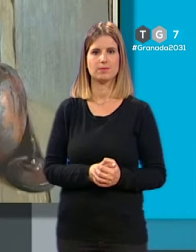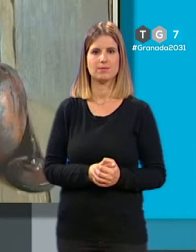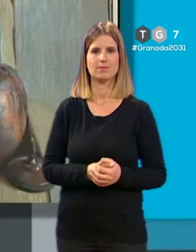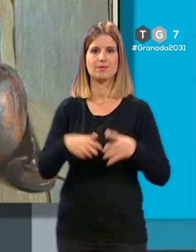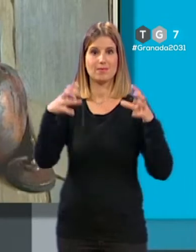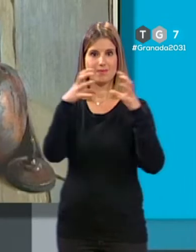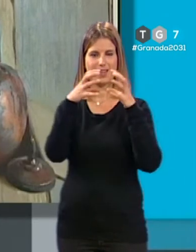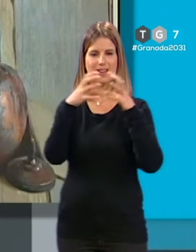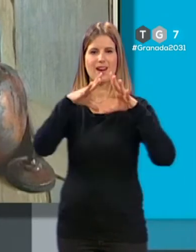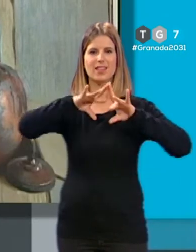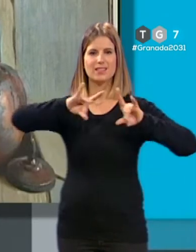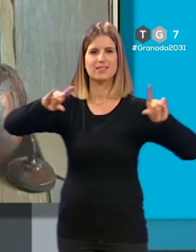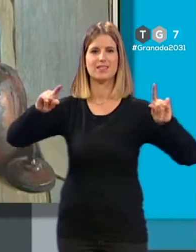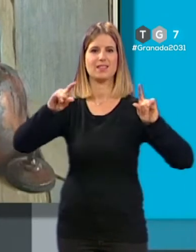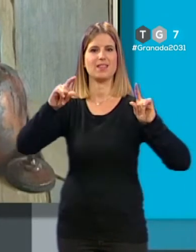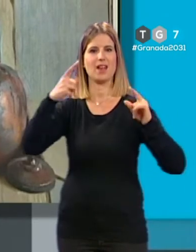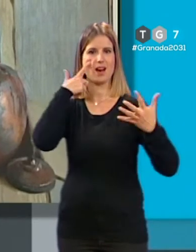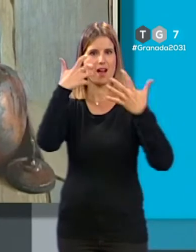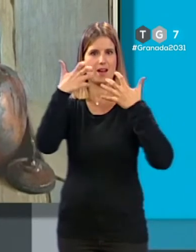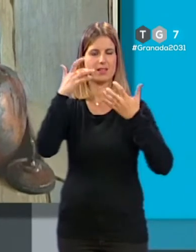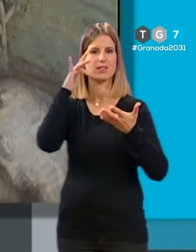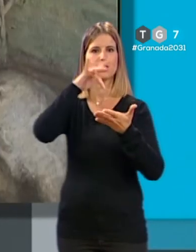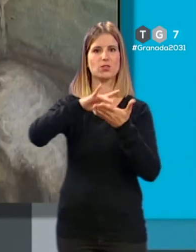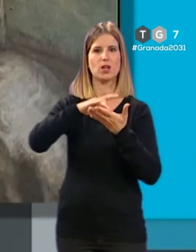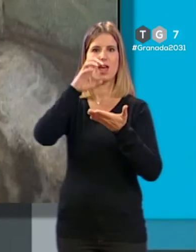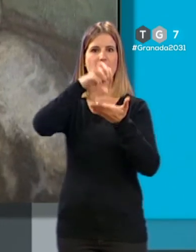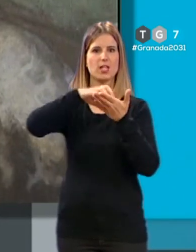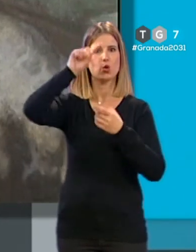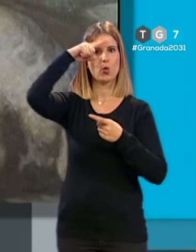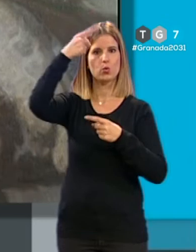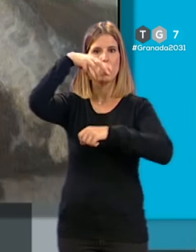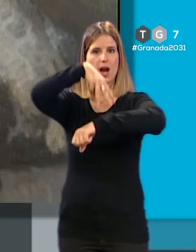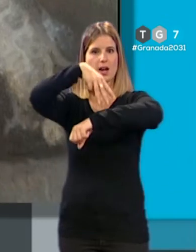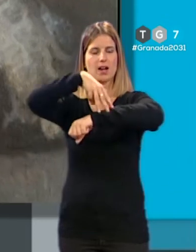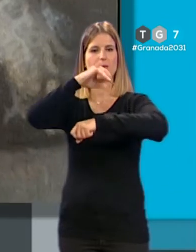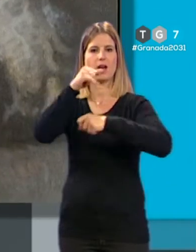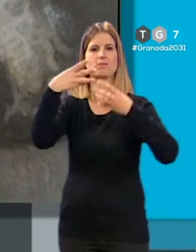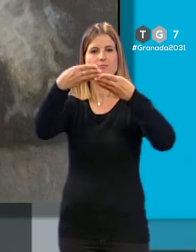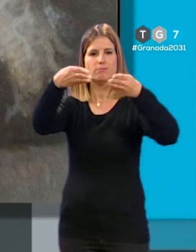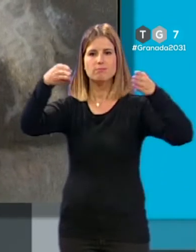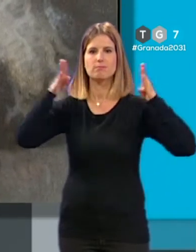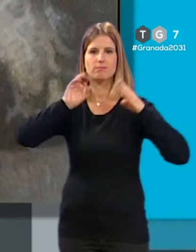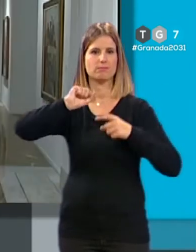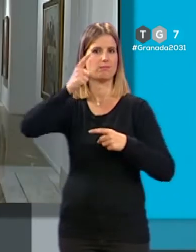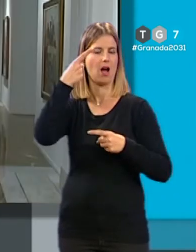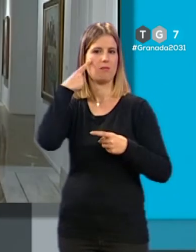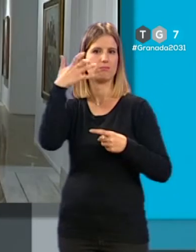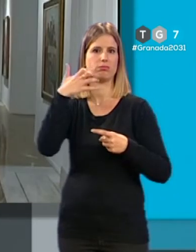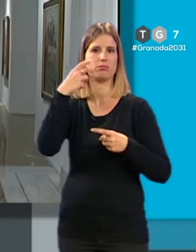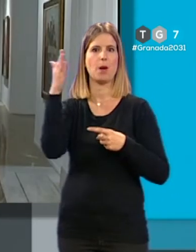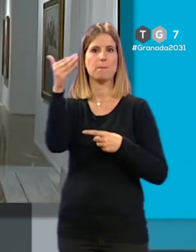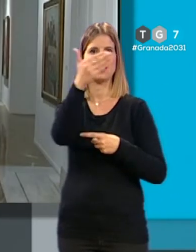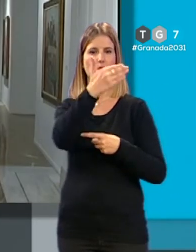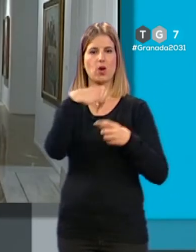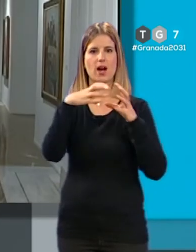Granada es tierra de artistas. Una vez más el Centro Cultural Gran Capitana acoge las obras de uno de los mayores exponentes de la pintura granadina